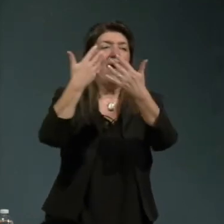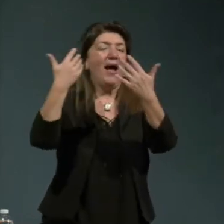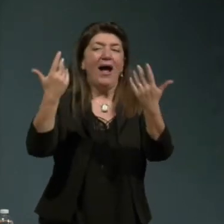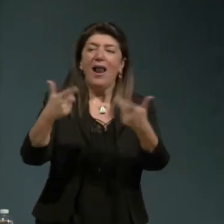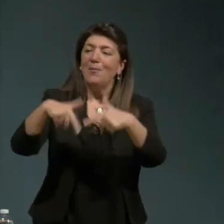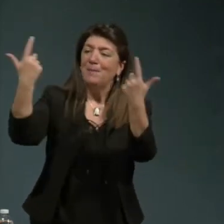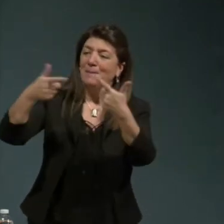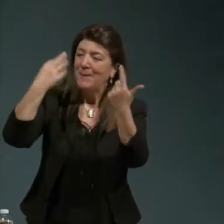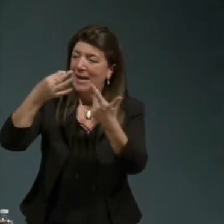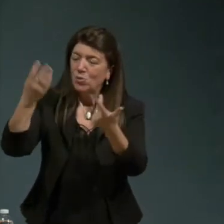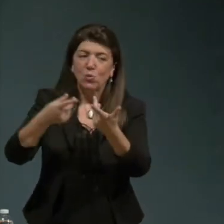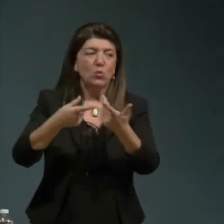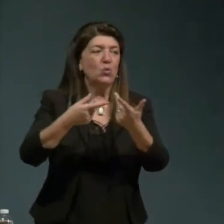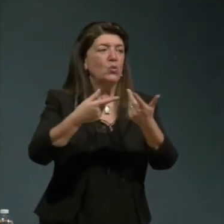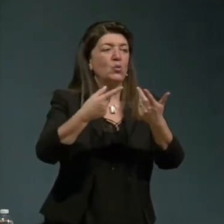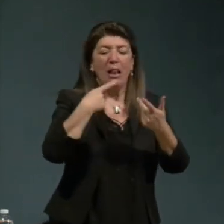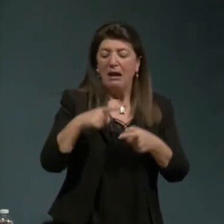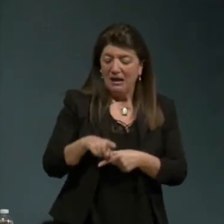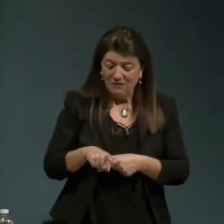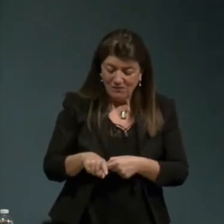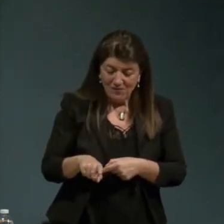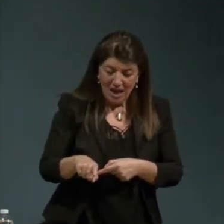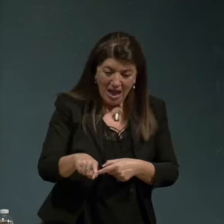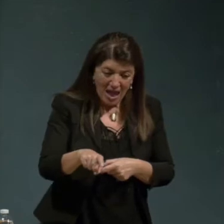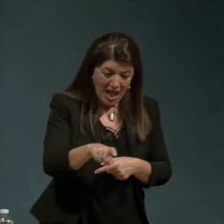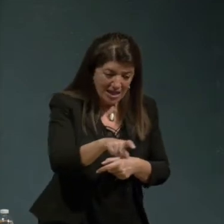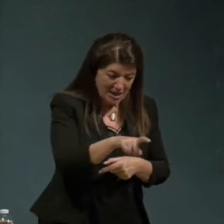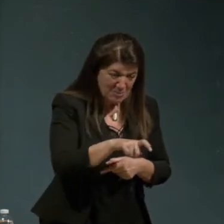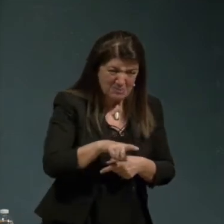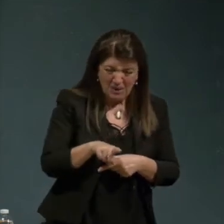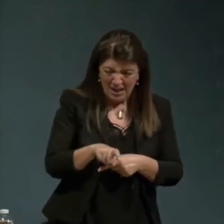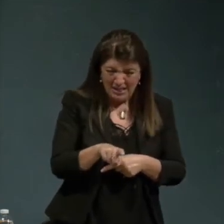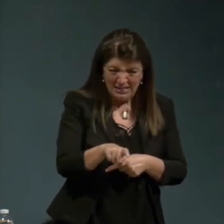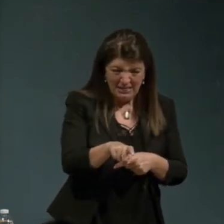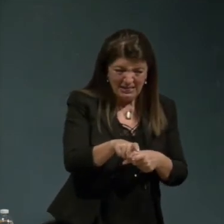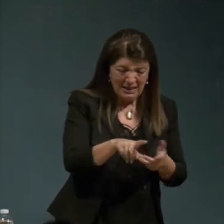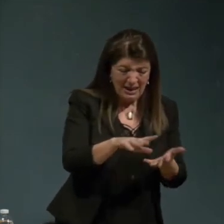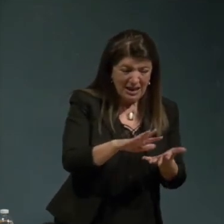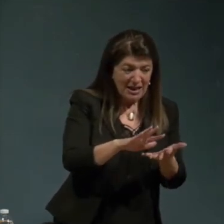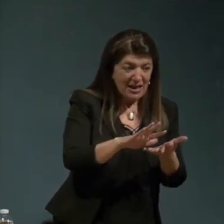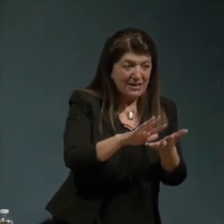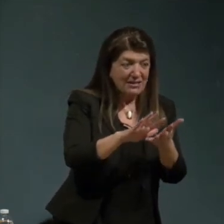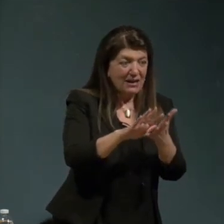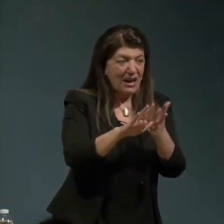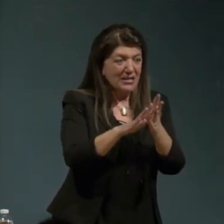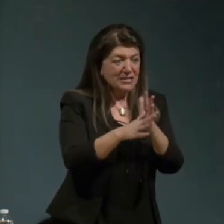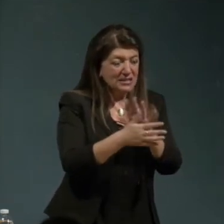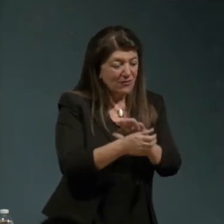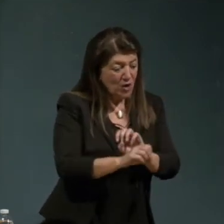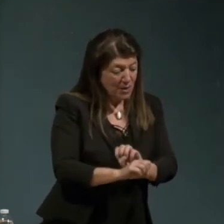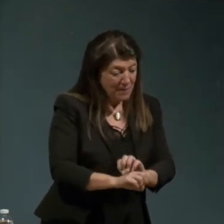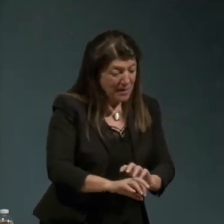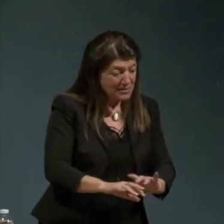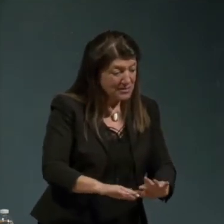e altri dove verme se trasforma in una trasformazione radicale